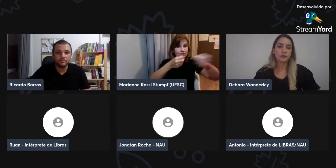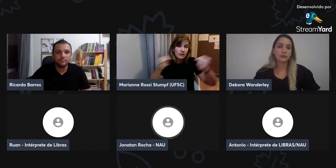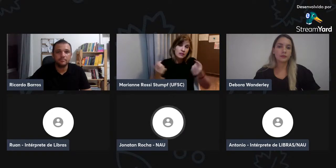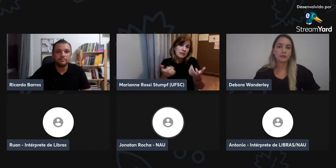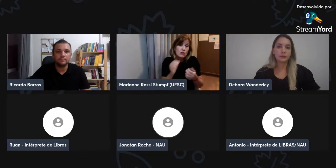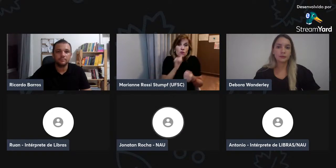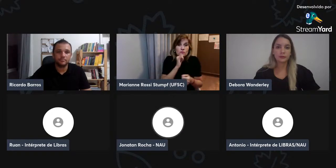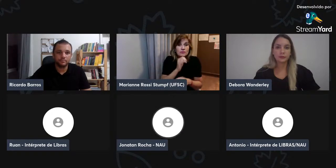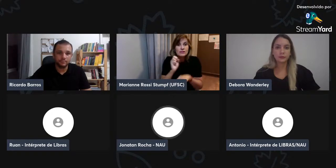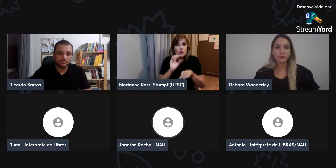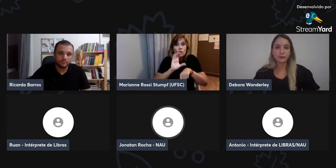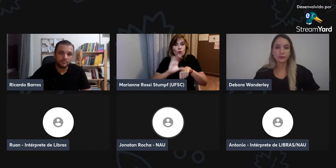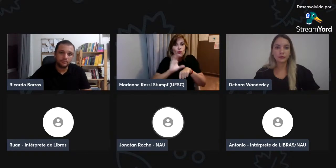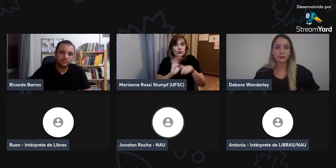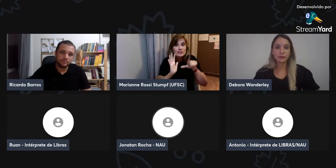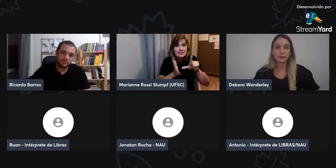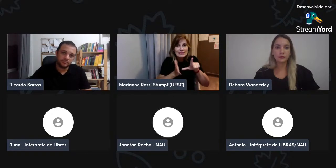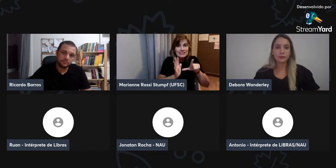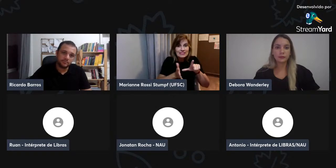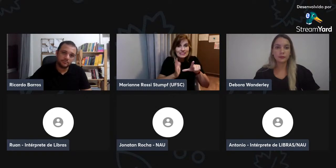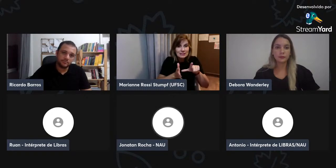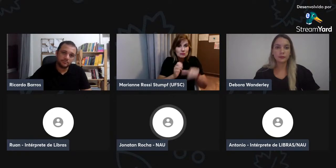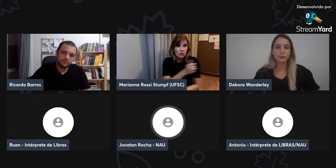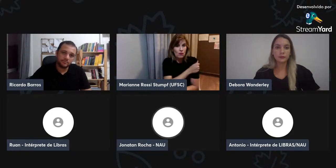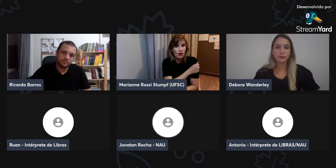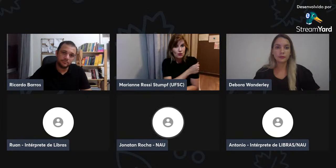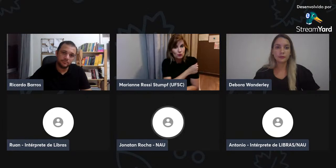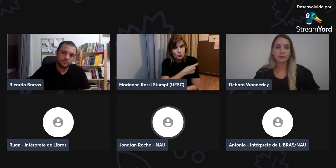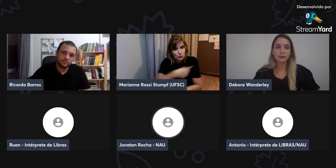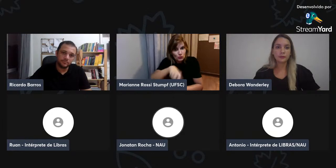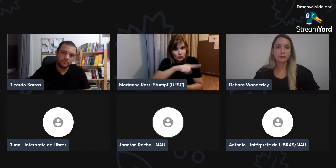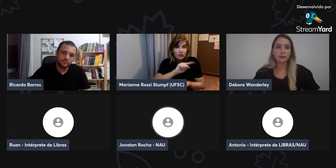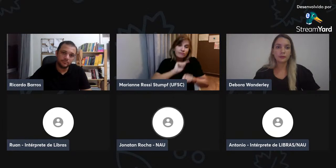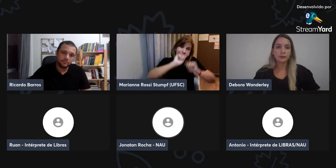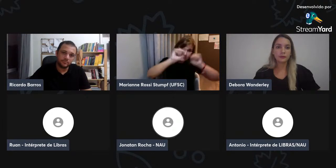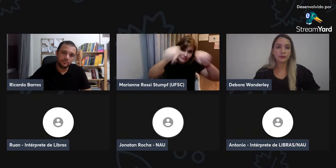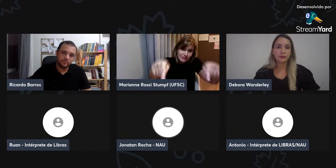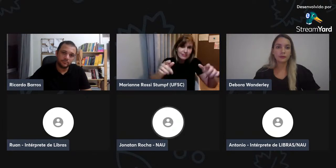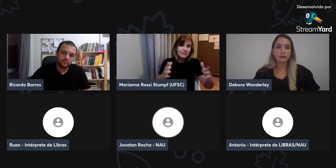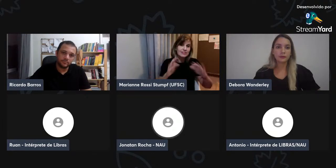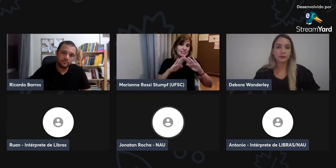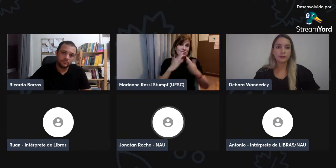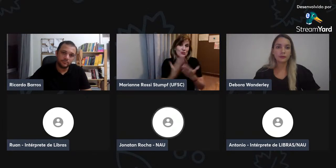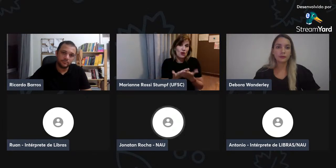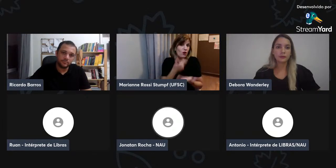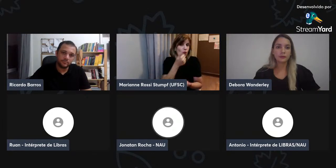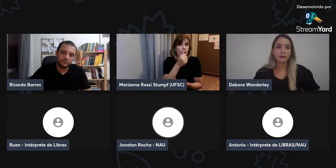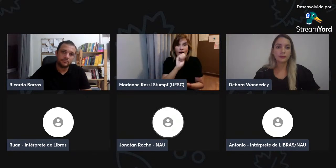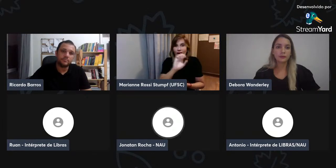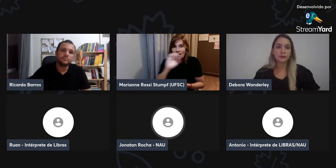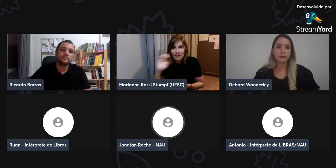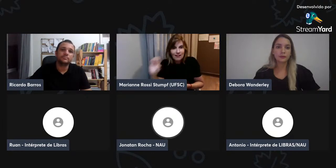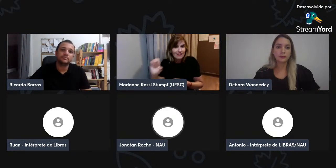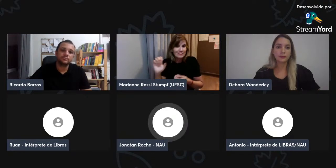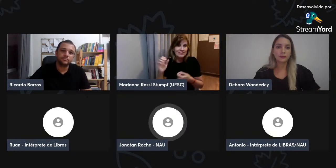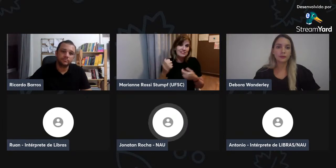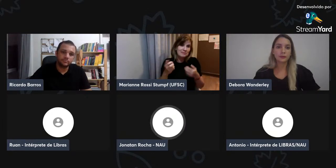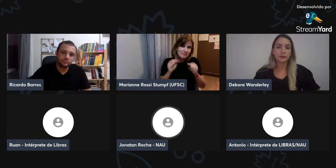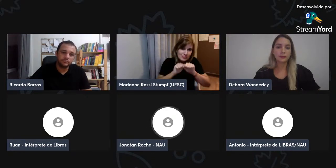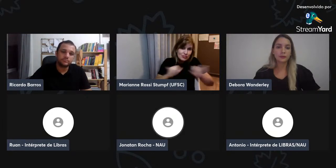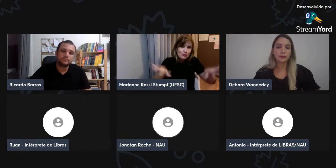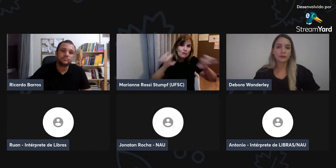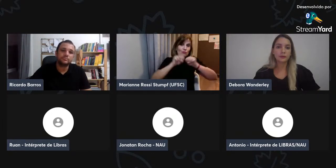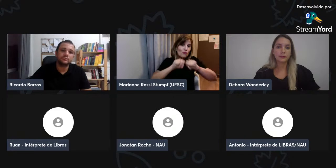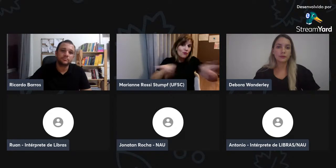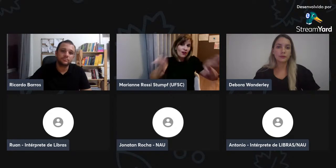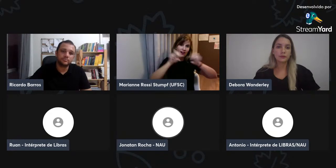os programas de pós-graduação, todos eles trabalharam nesse sentido, nos cursos de letras-libras, né? De ir nas escolas,